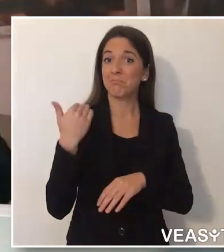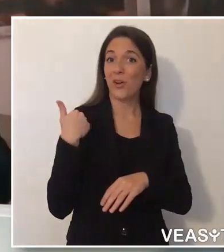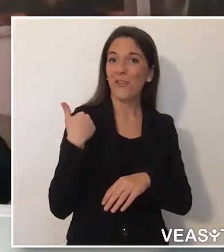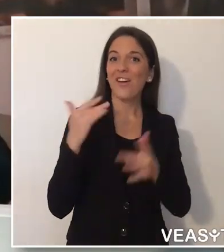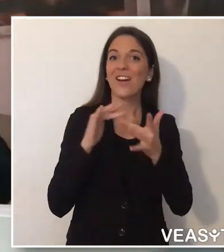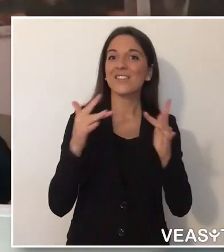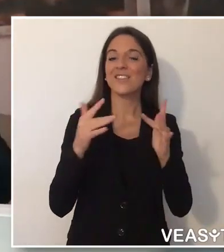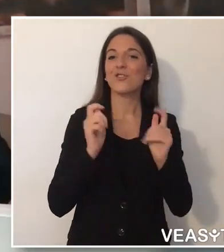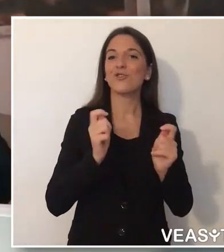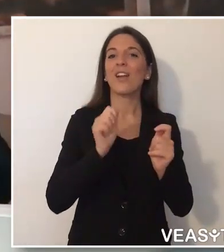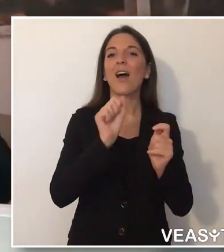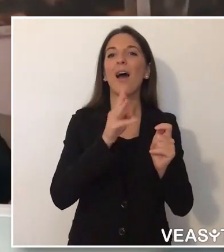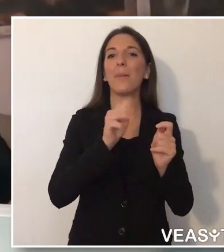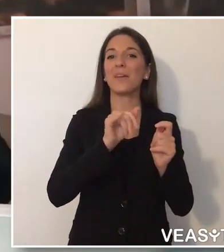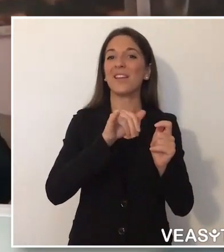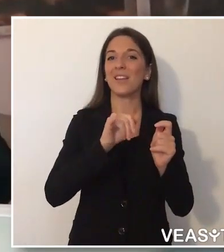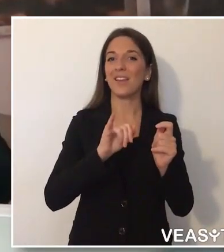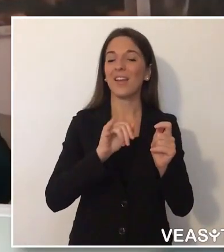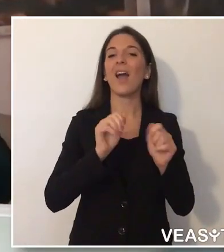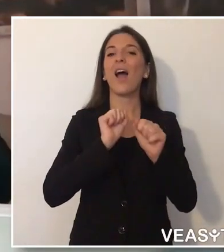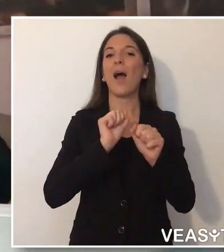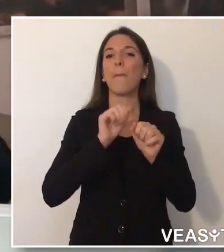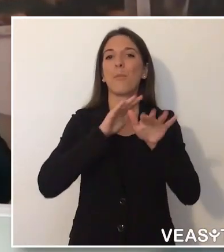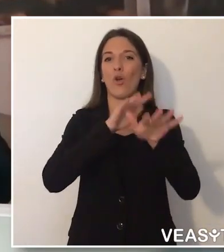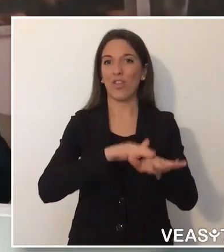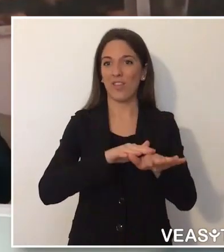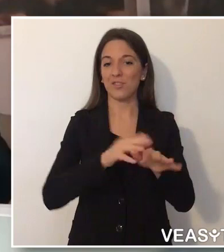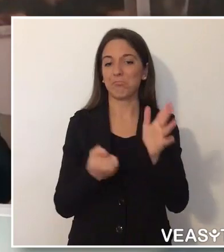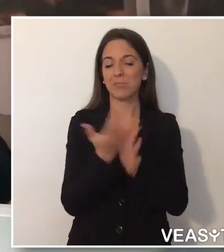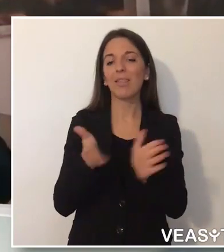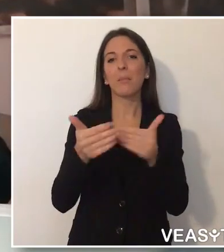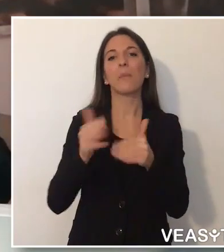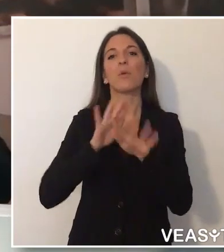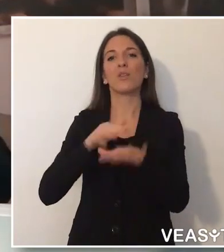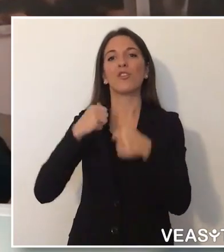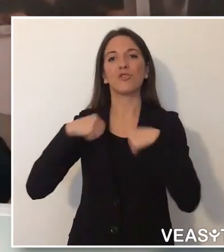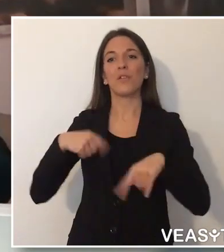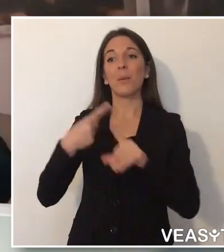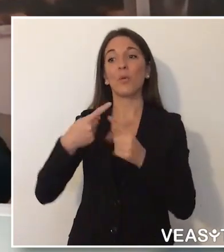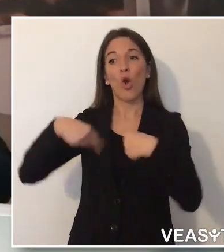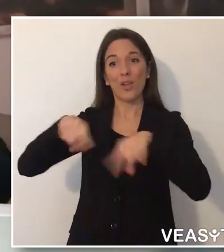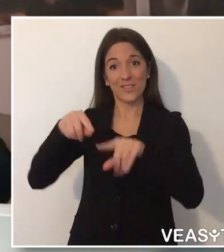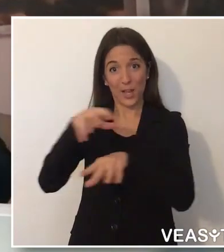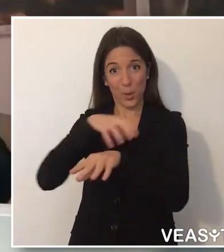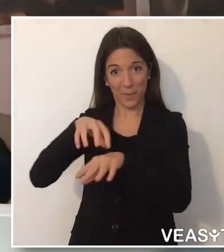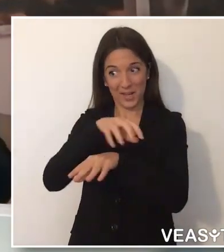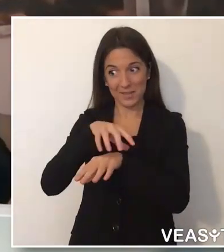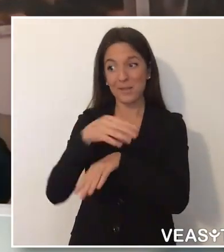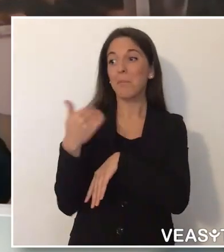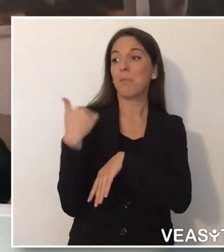intervista della redazione Abili a Proteggere, iniziativa del Dipartimento di Protezione Civile della Presidenza